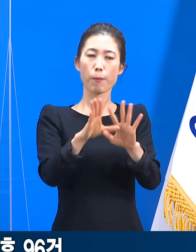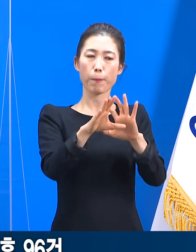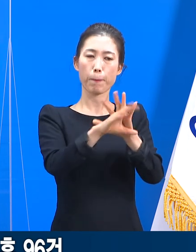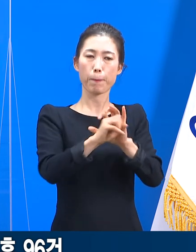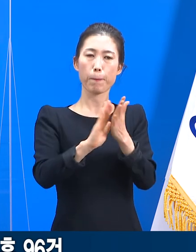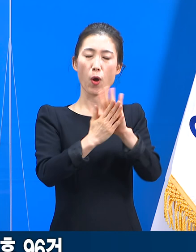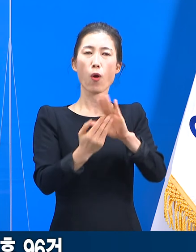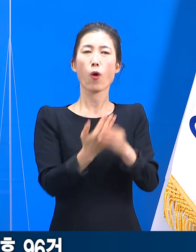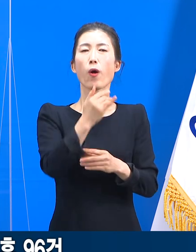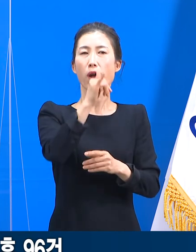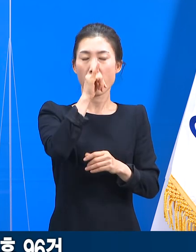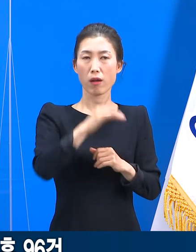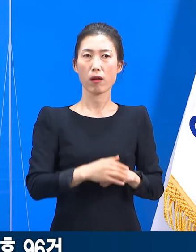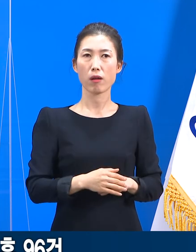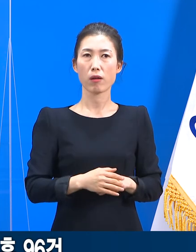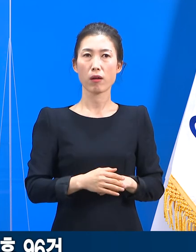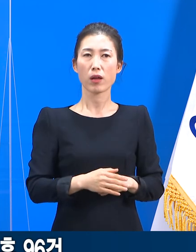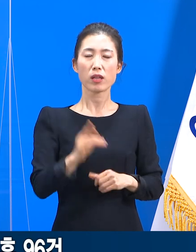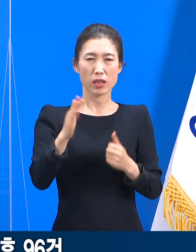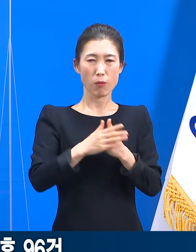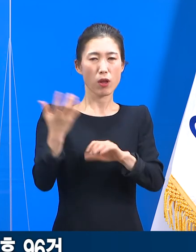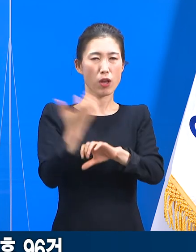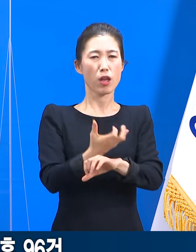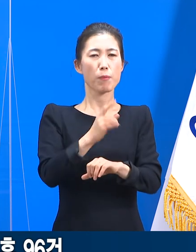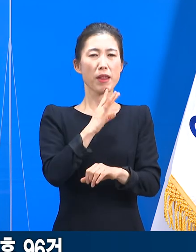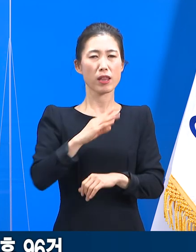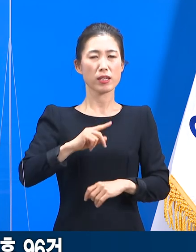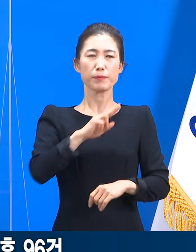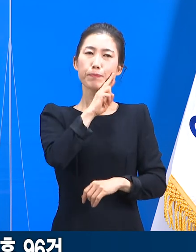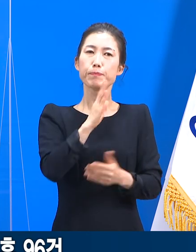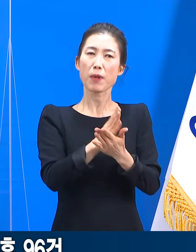확산 위험이 실제하고 주의가 필요한 시점입니다.